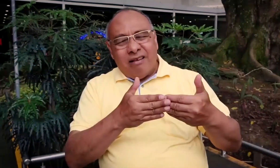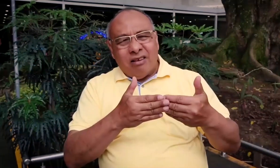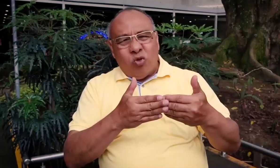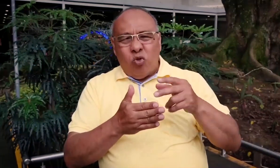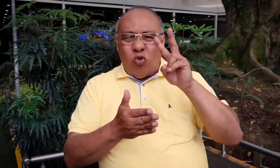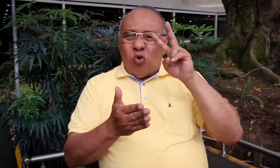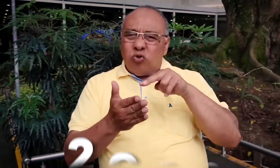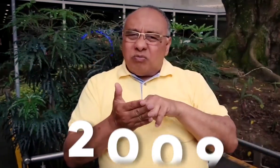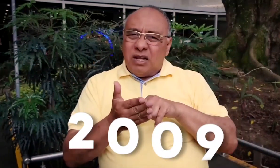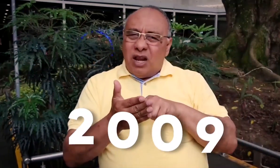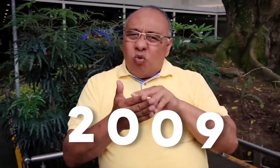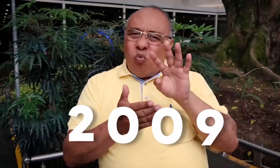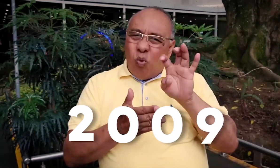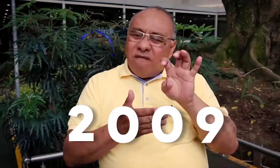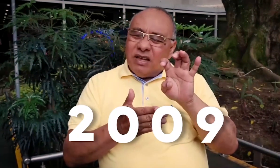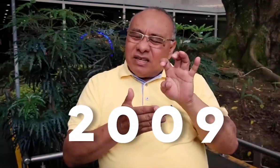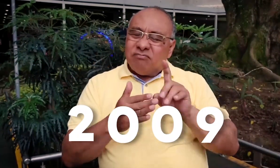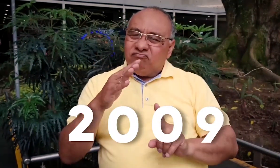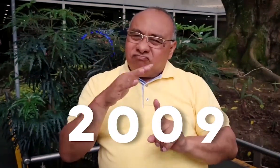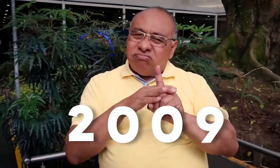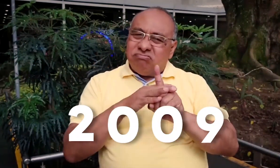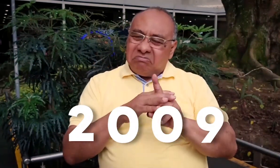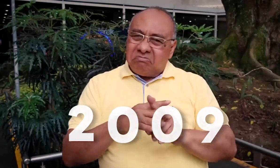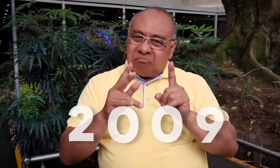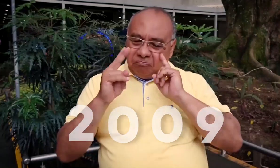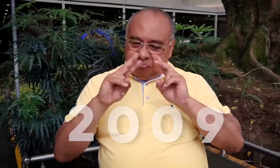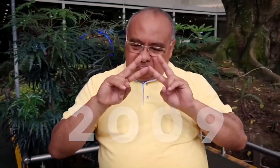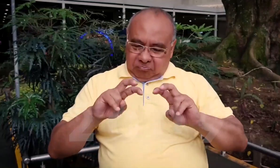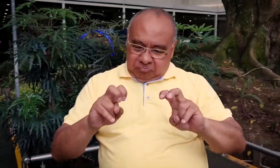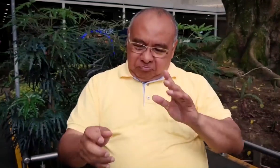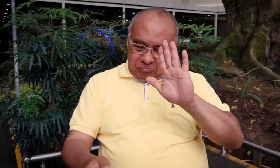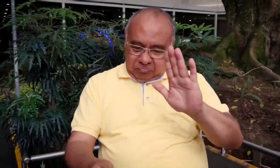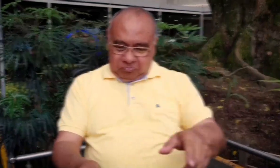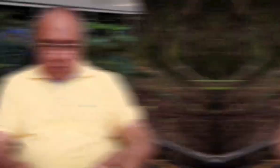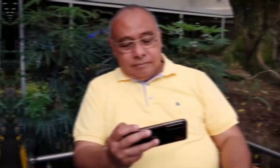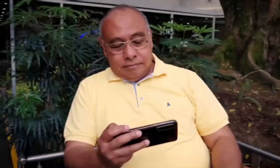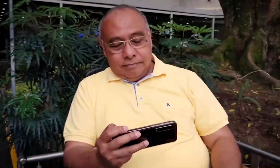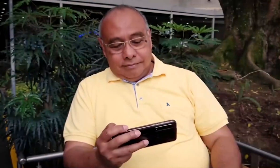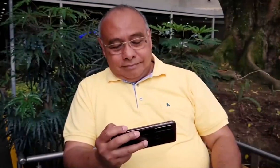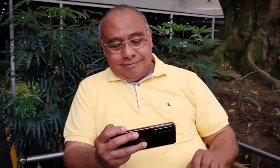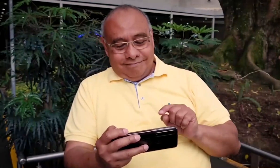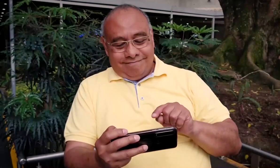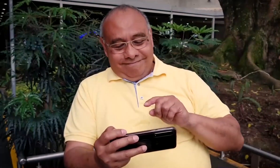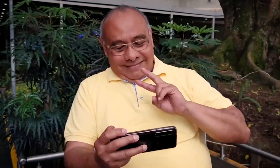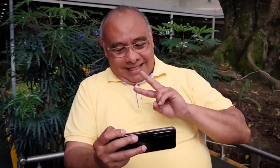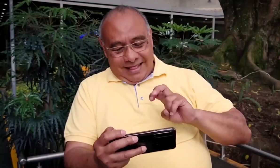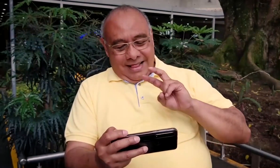Y más o menos fue en el año 2009 cuando, indagando, revisemos un momento aquí,